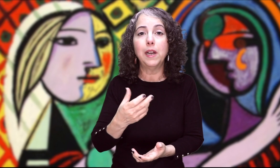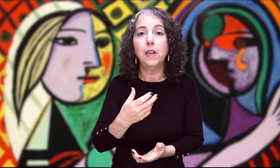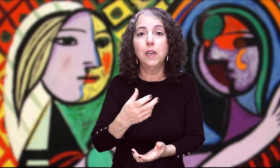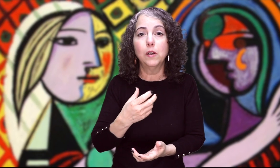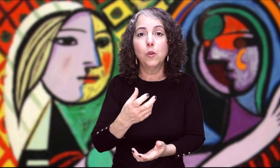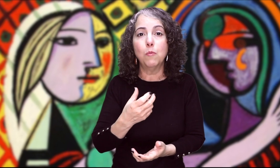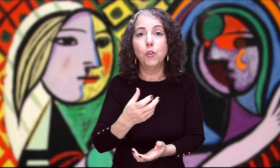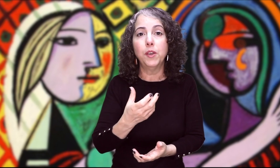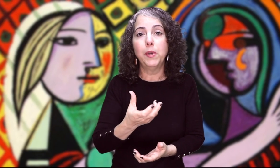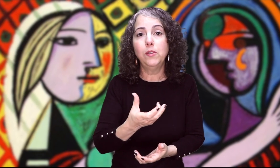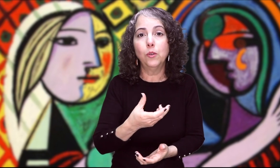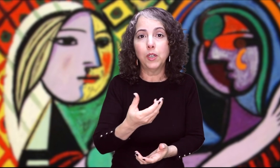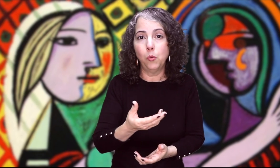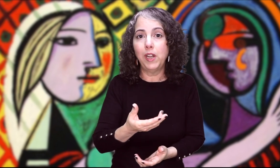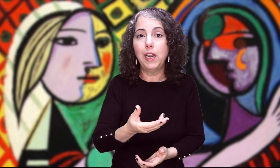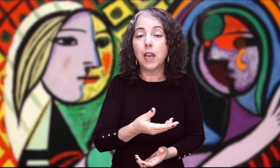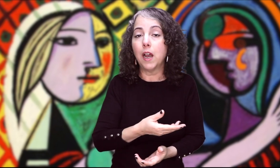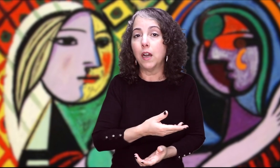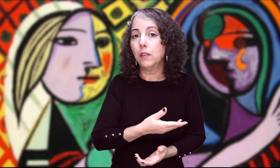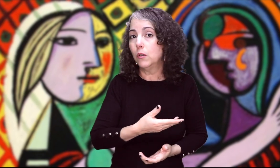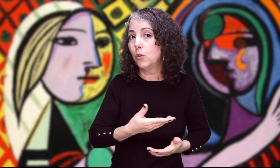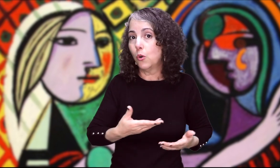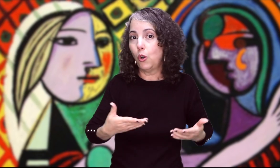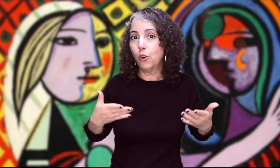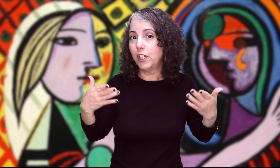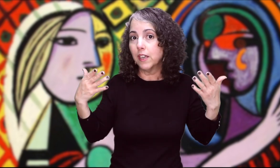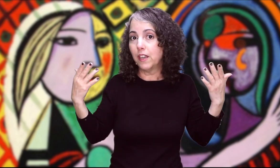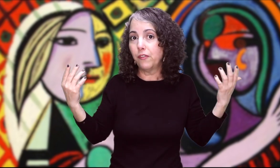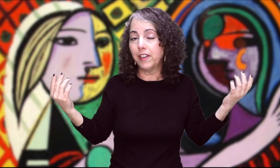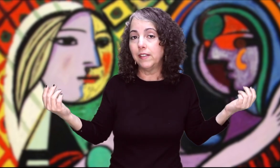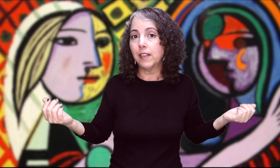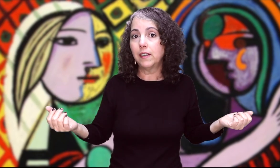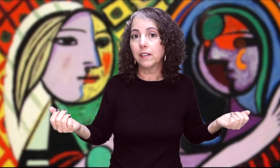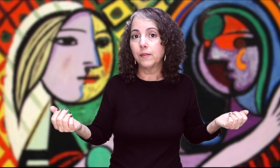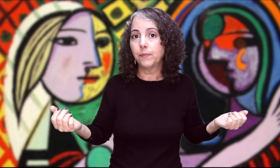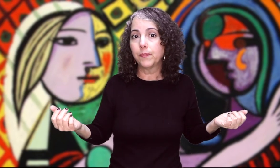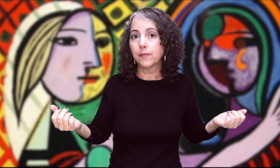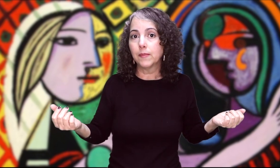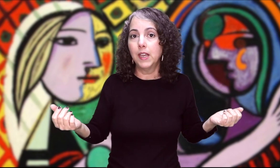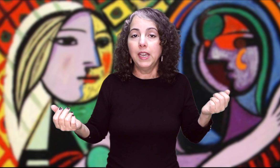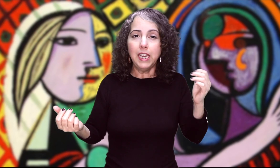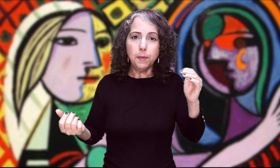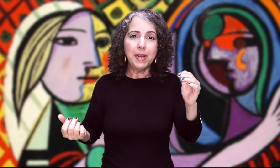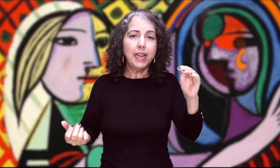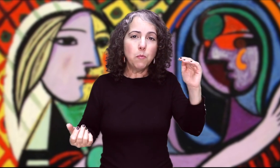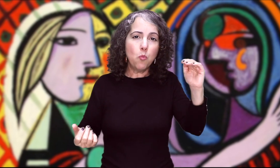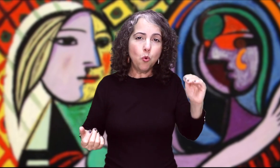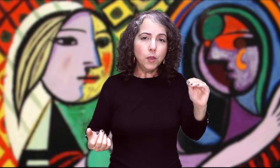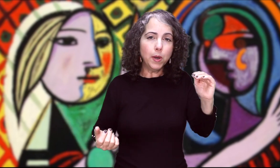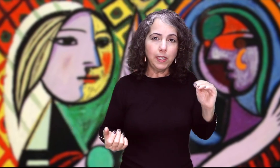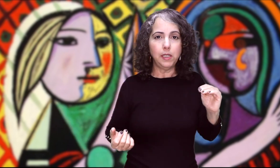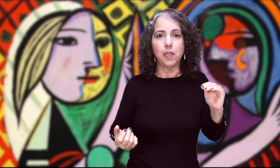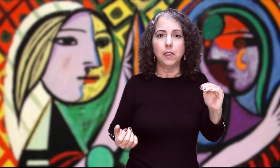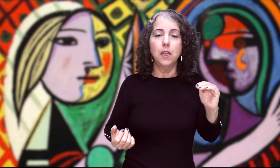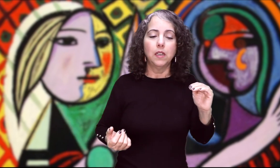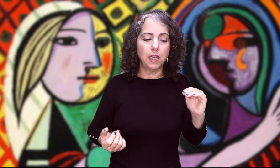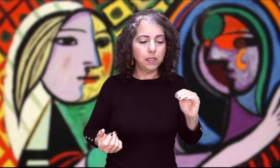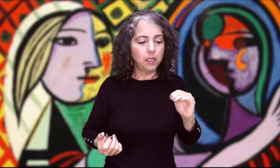como de beso que huele a colonia de afeitar Irma era muy bajita, casi